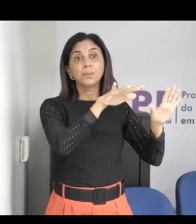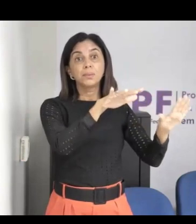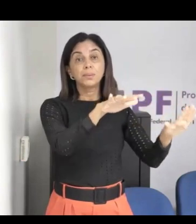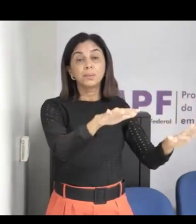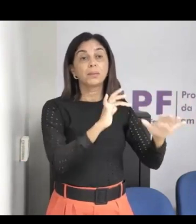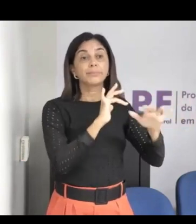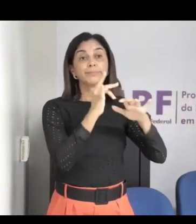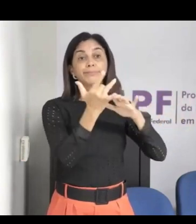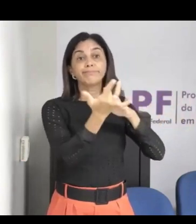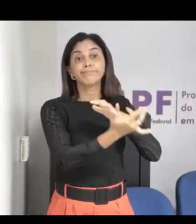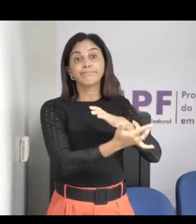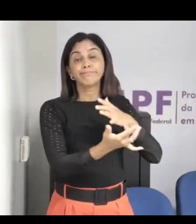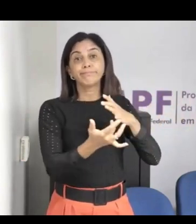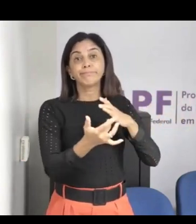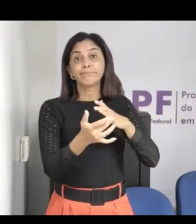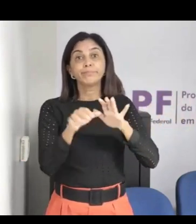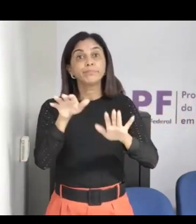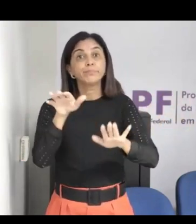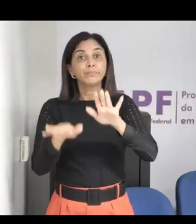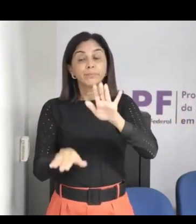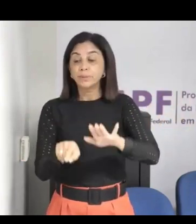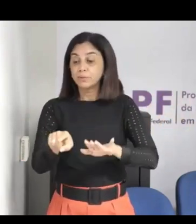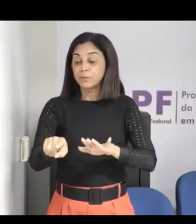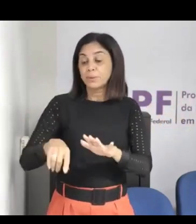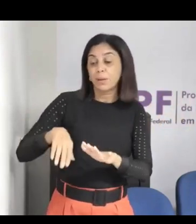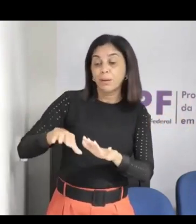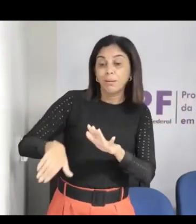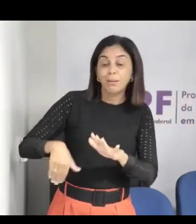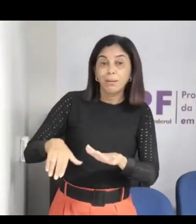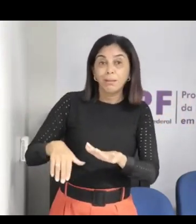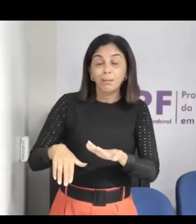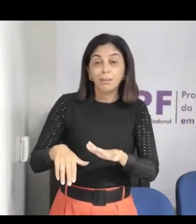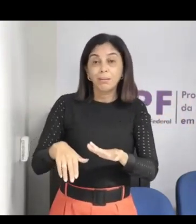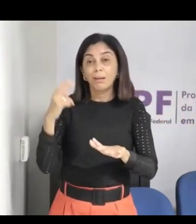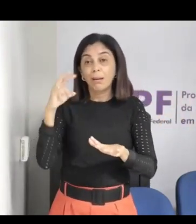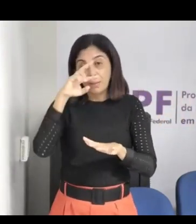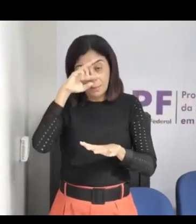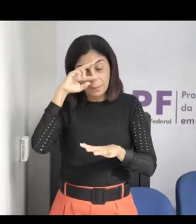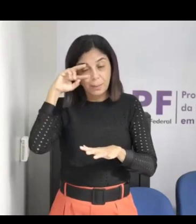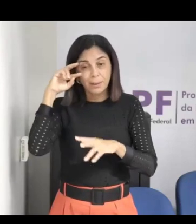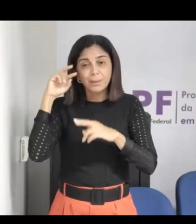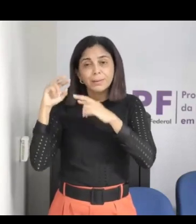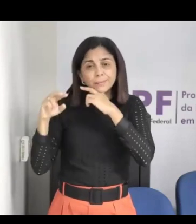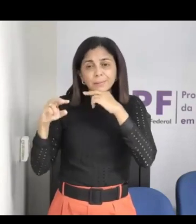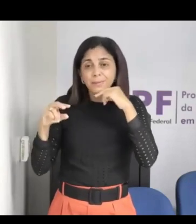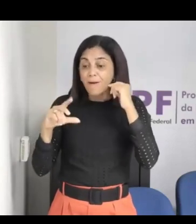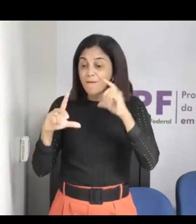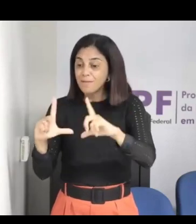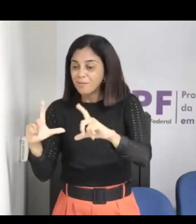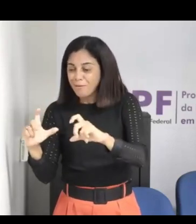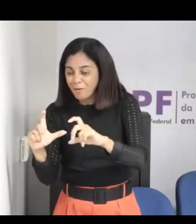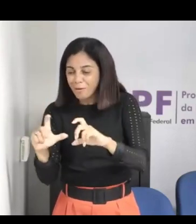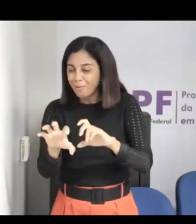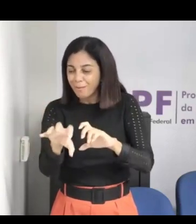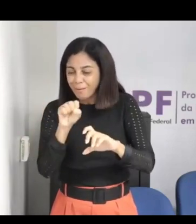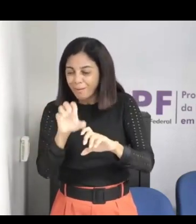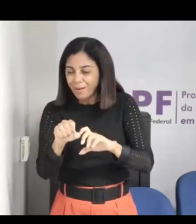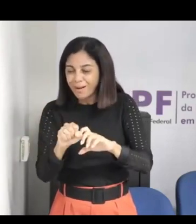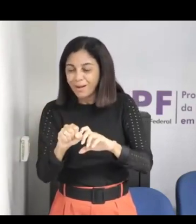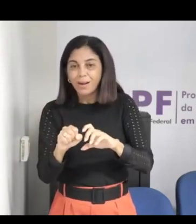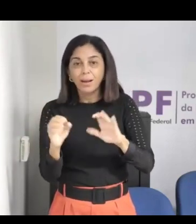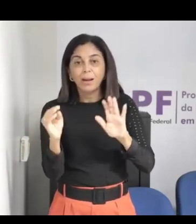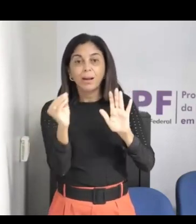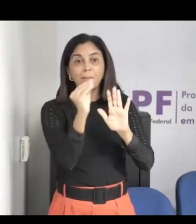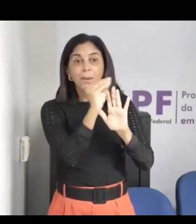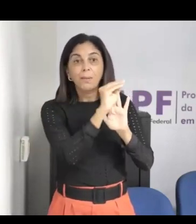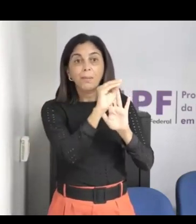biquíni e aquilo ali me bate um desespero, eu falo, gente, ela nunca deveria estar fazendo aquilo, então assim, os pais e as mães expõem